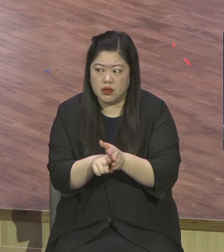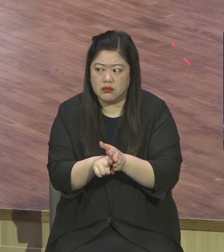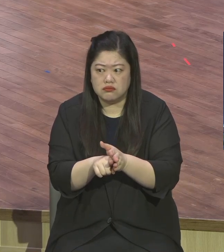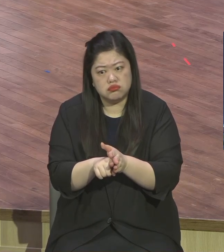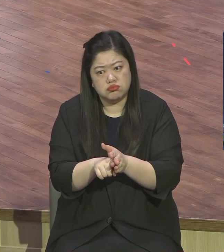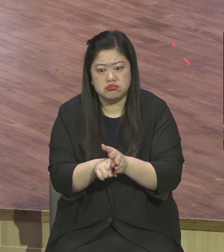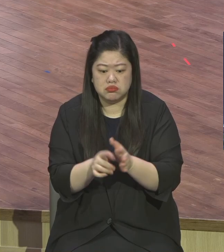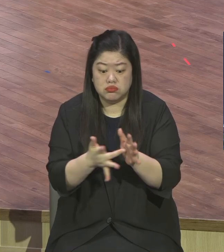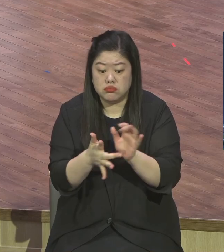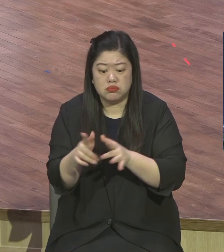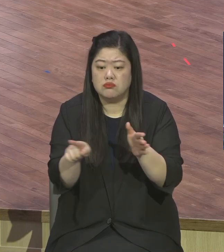없었어요.